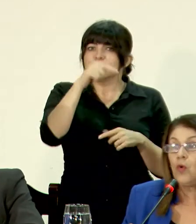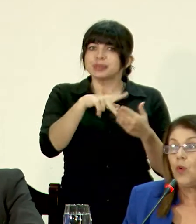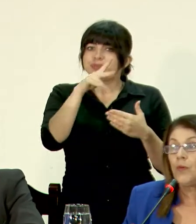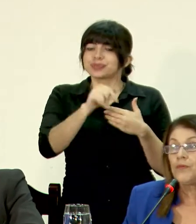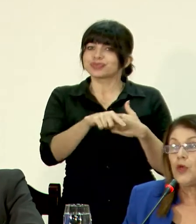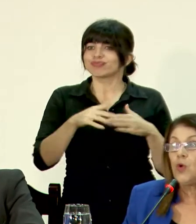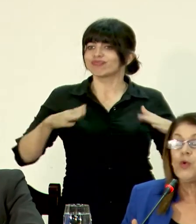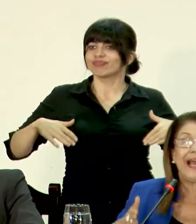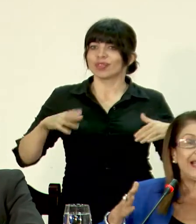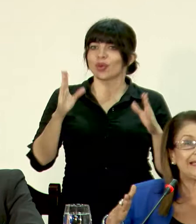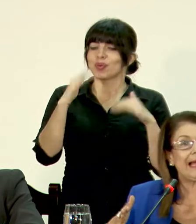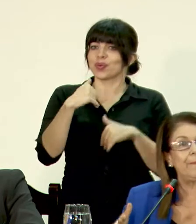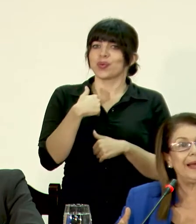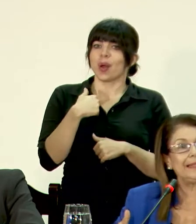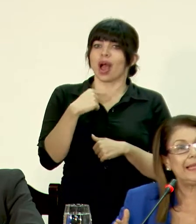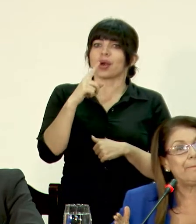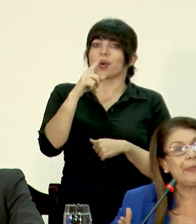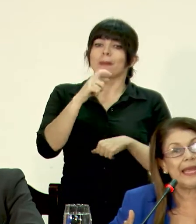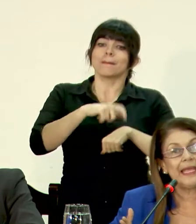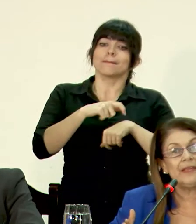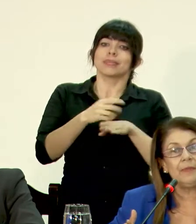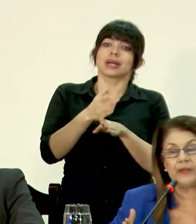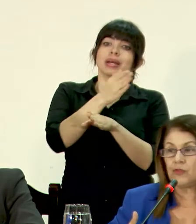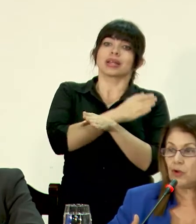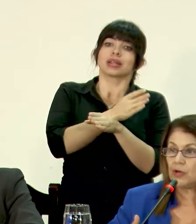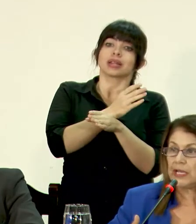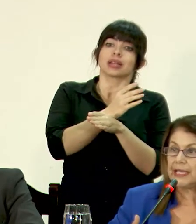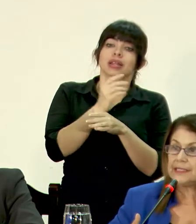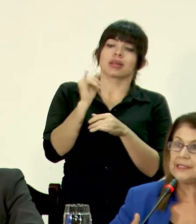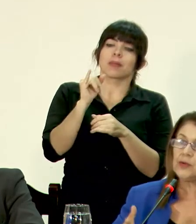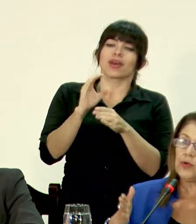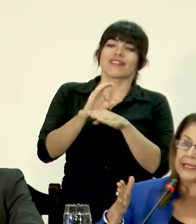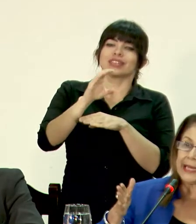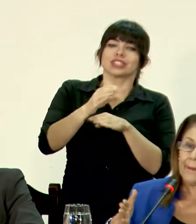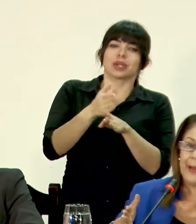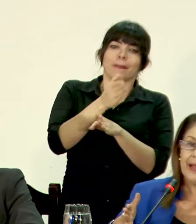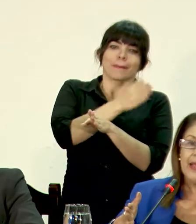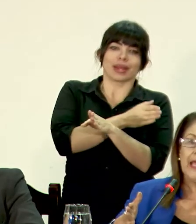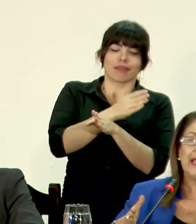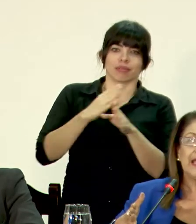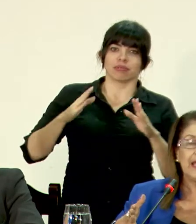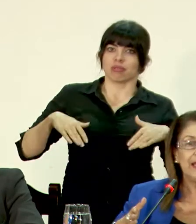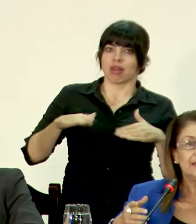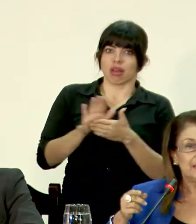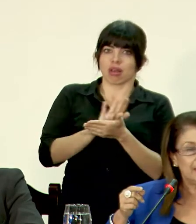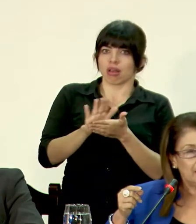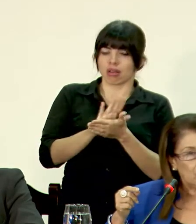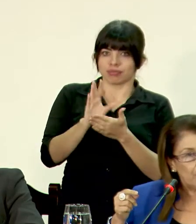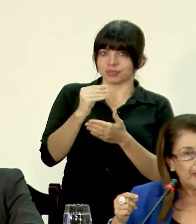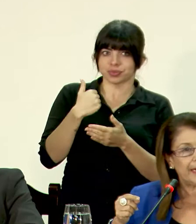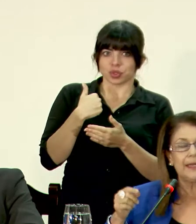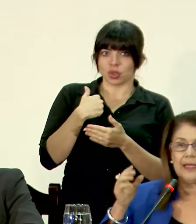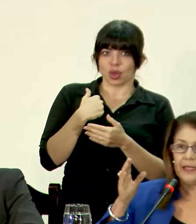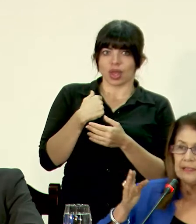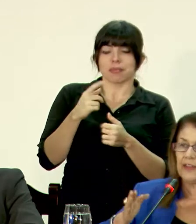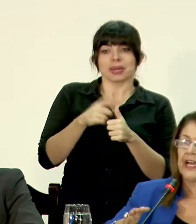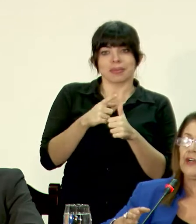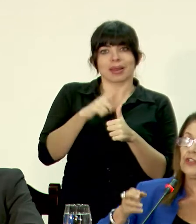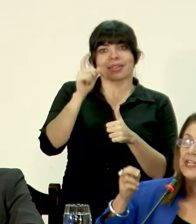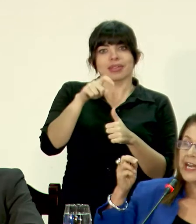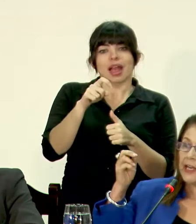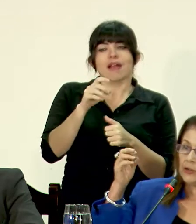no hubo una etapa de preinversión, es decir, una etapa en que se compraran,